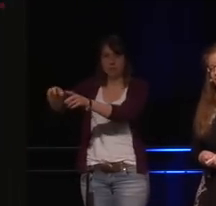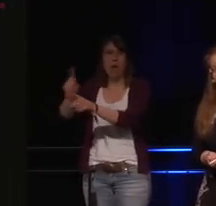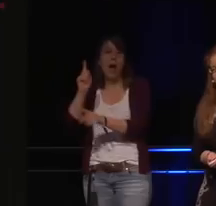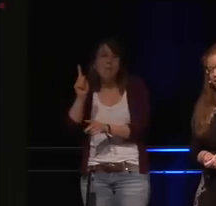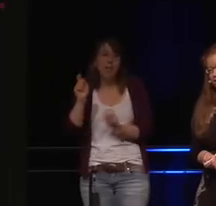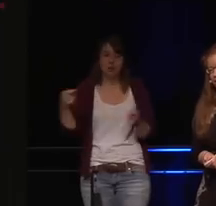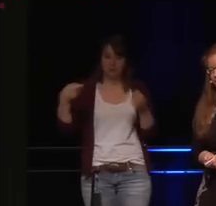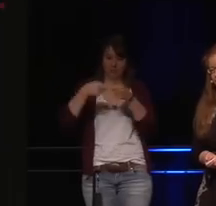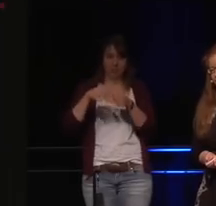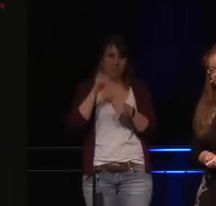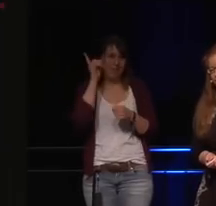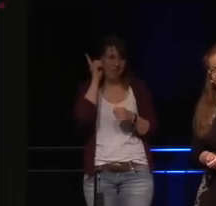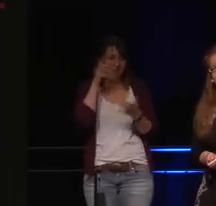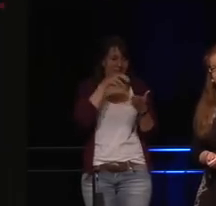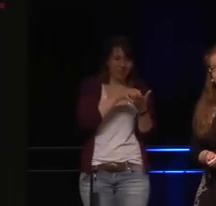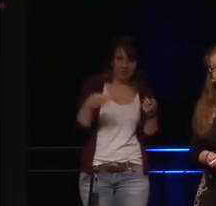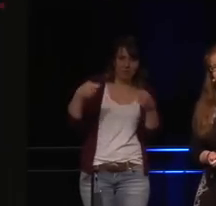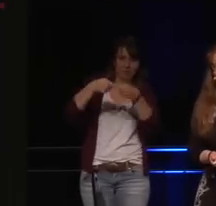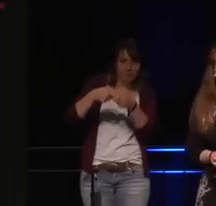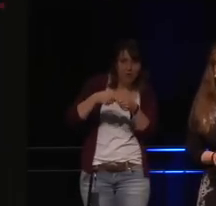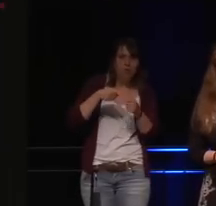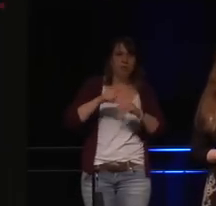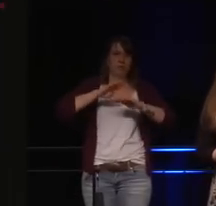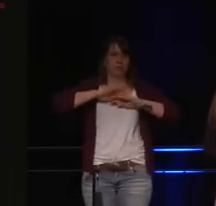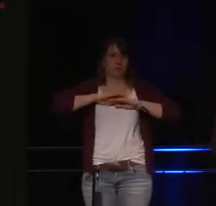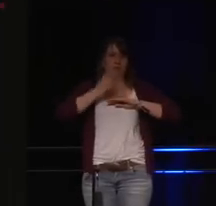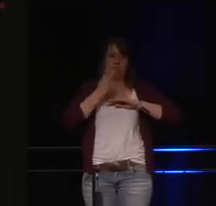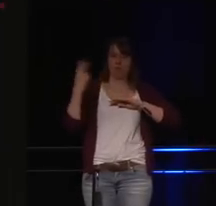Aber wenn ich meine Kaffeemaschine mit Fitness- und Sleeping-Trackers verbinde,